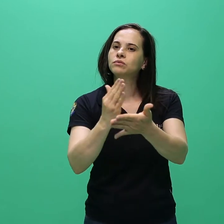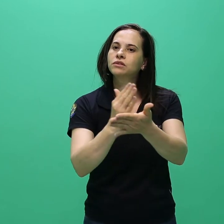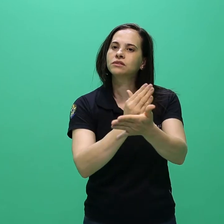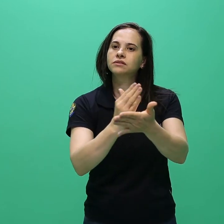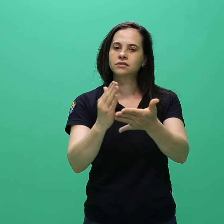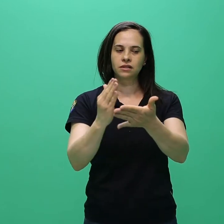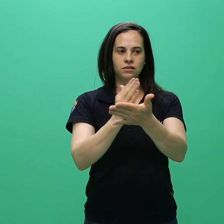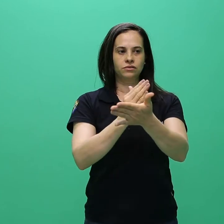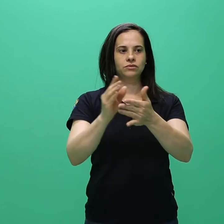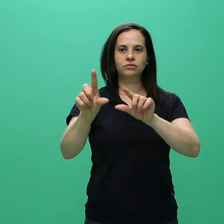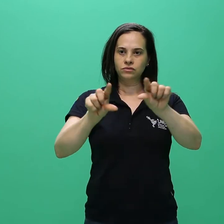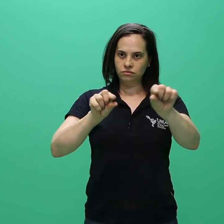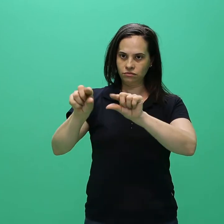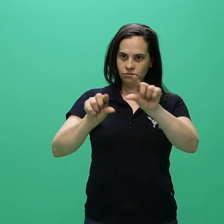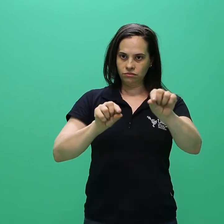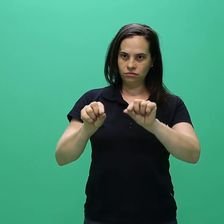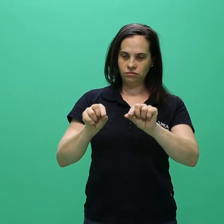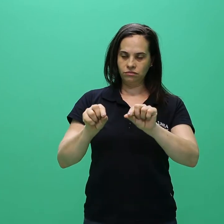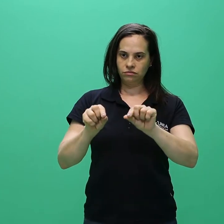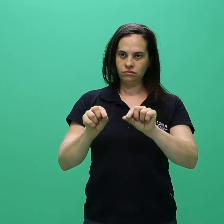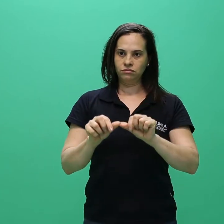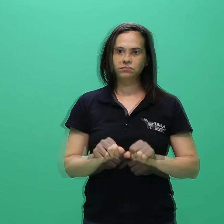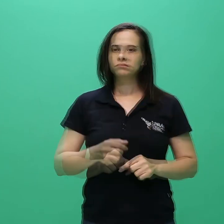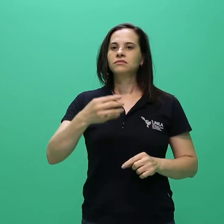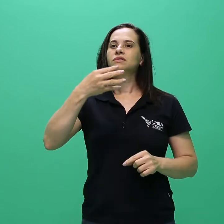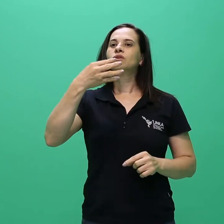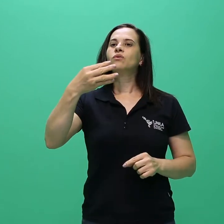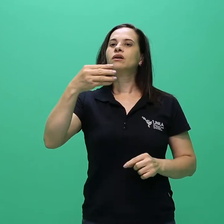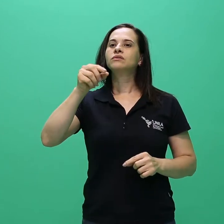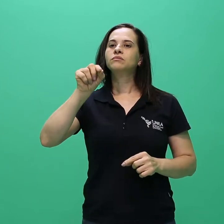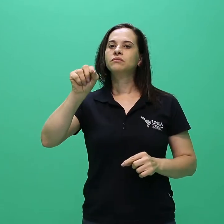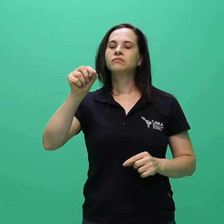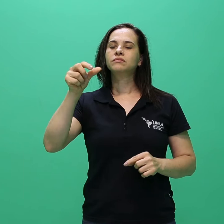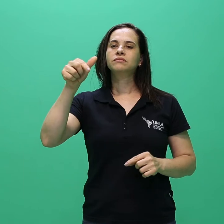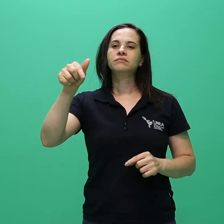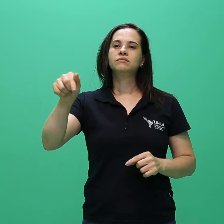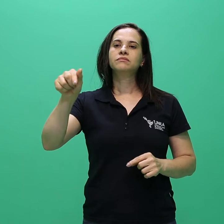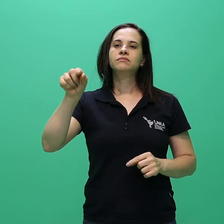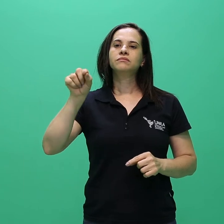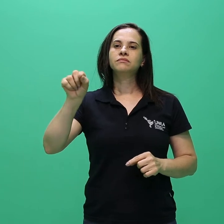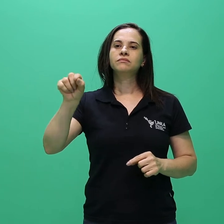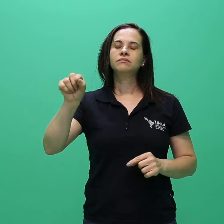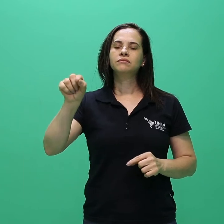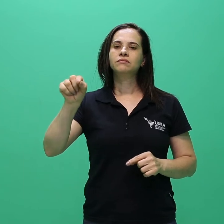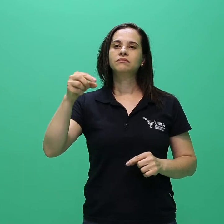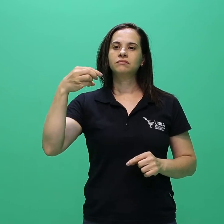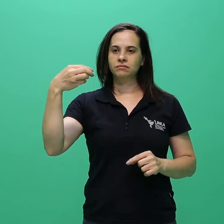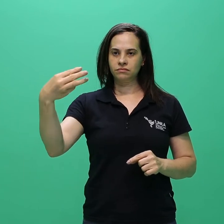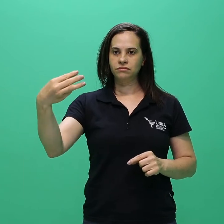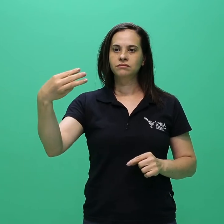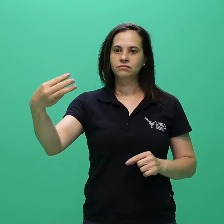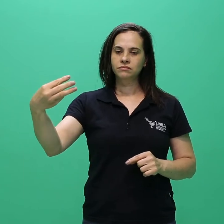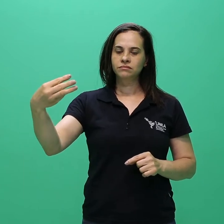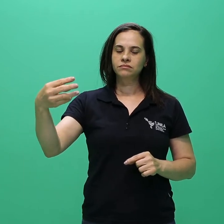4.7.2.1. 4.7.3. O resultado